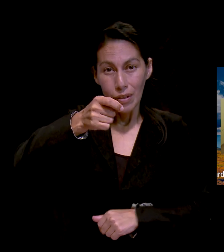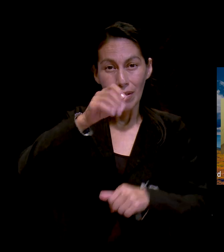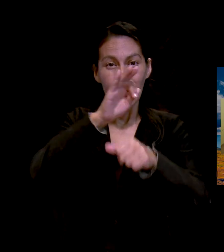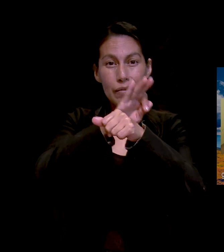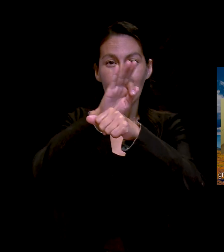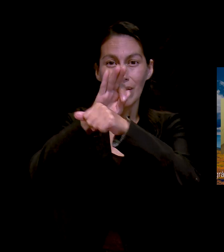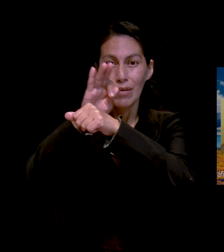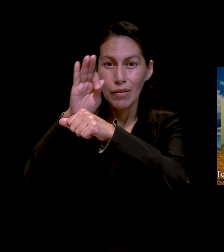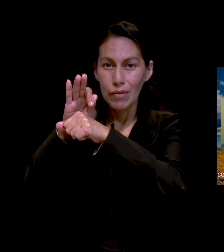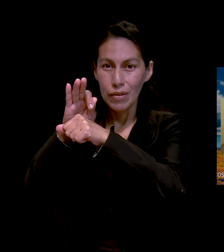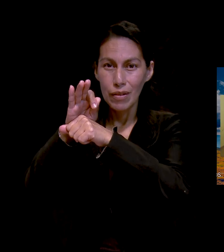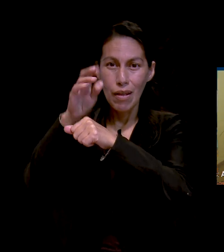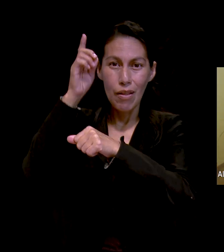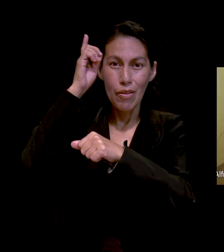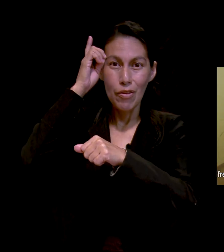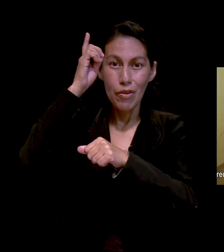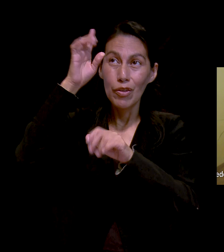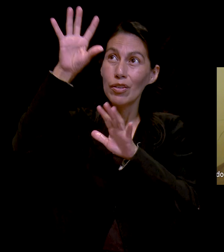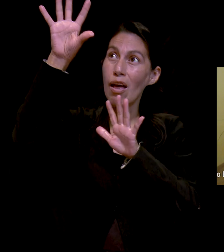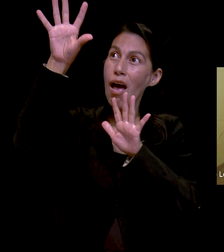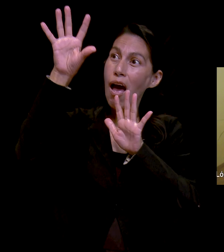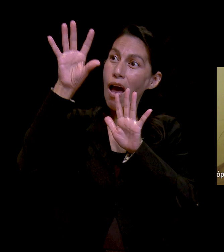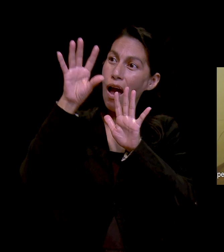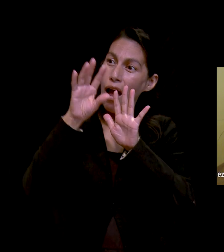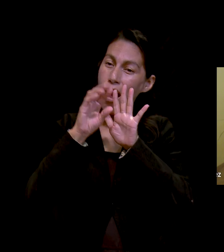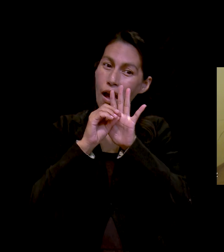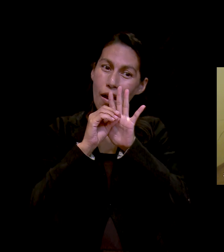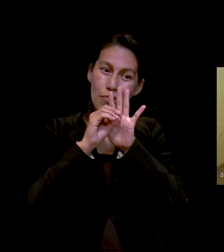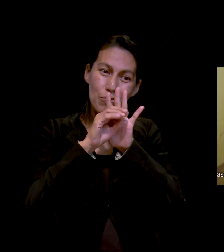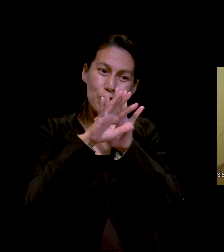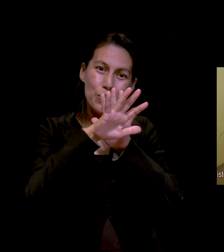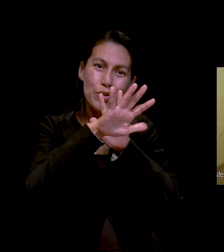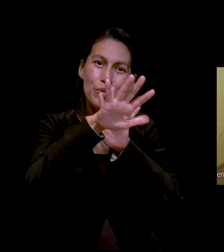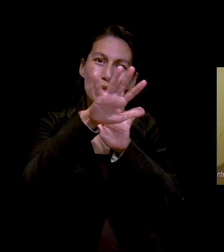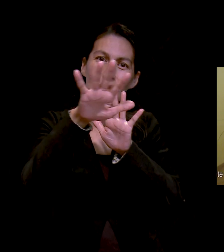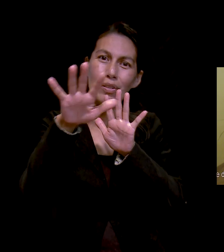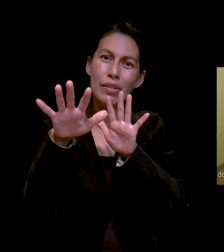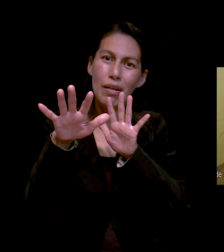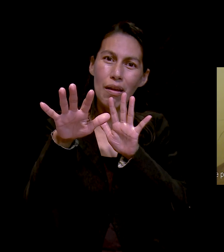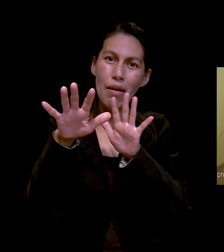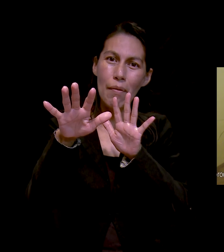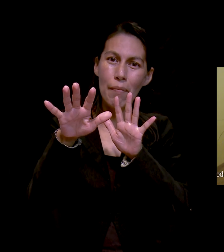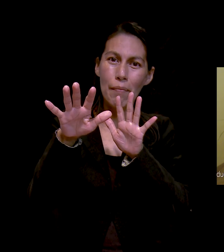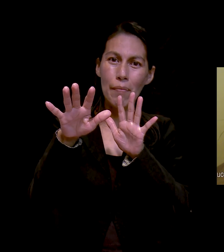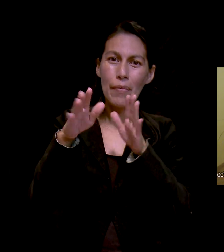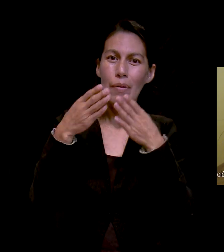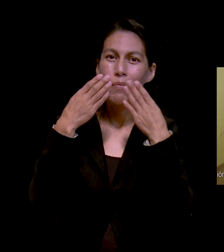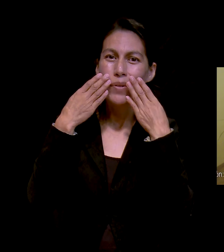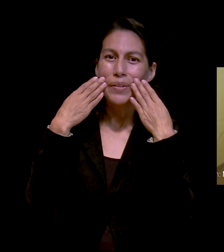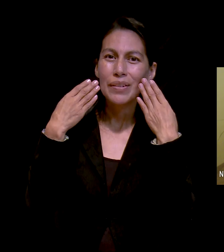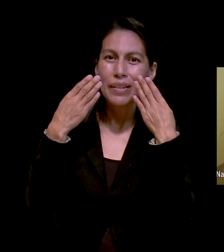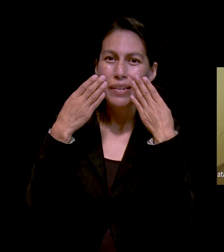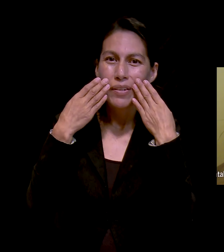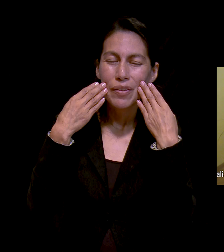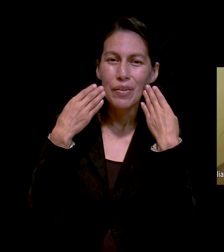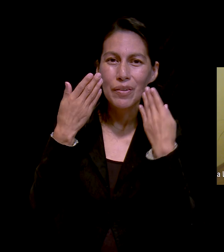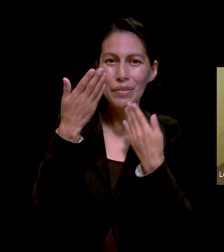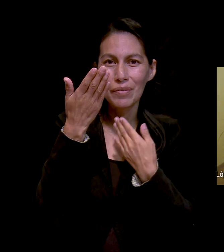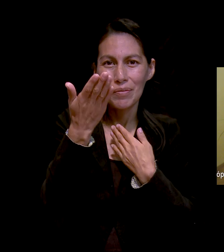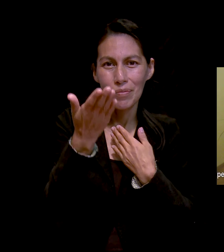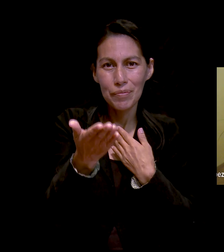resplandecer su rostro sobre ti y tenga de ti misericordia. Dios